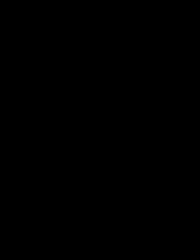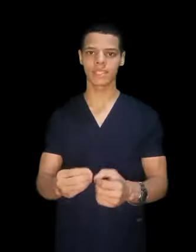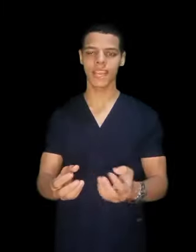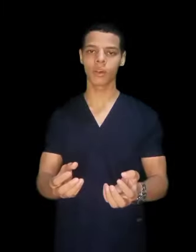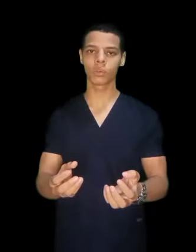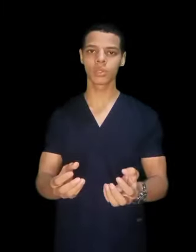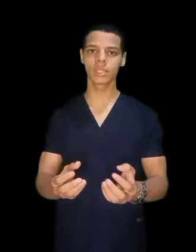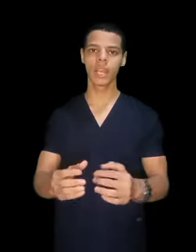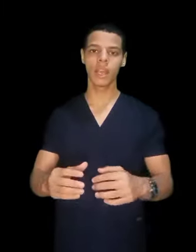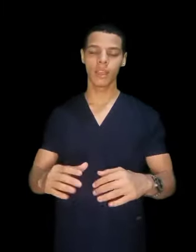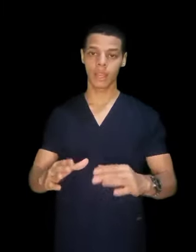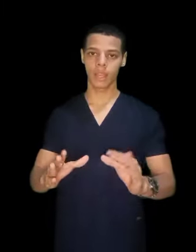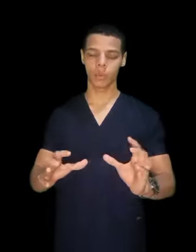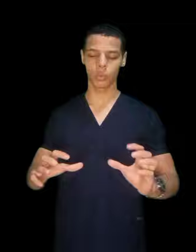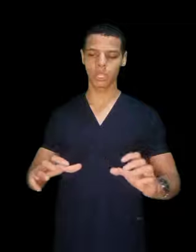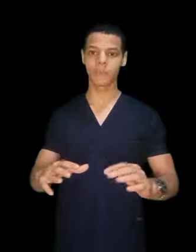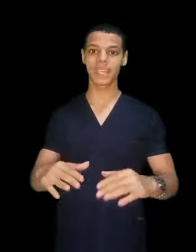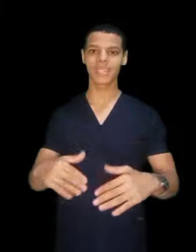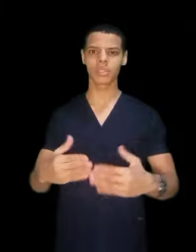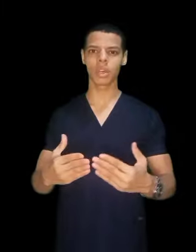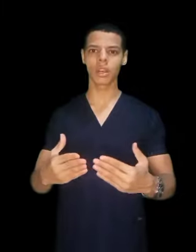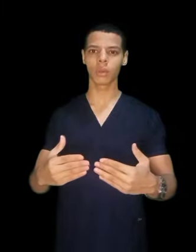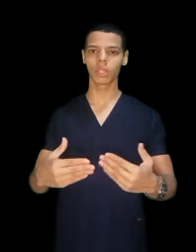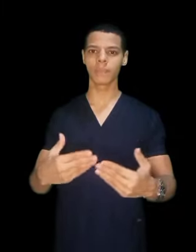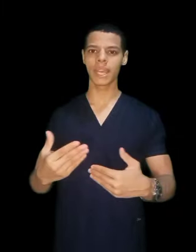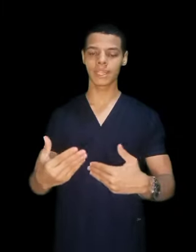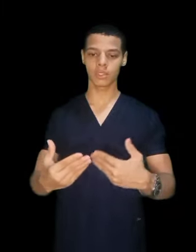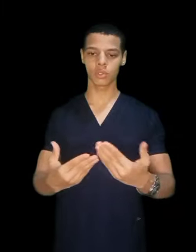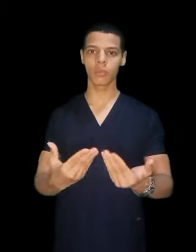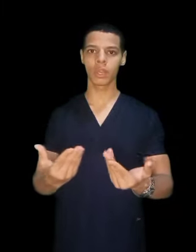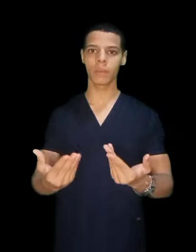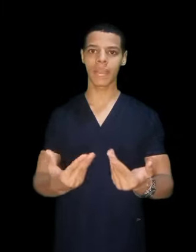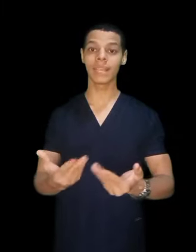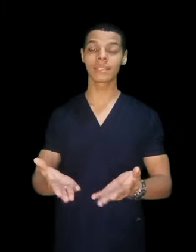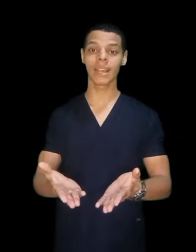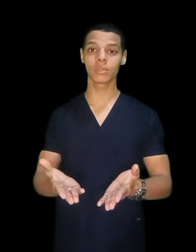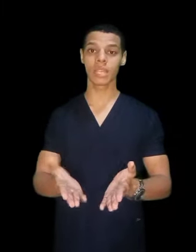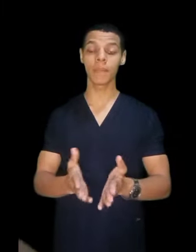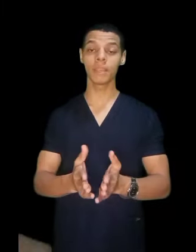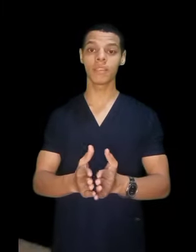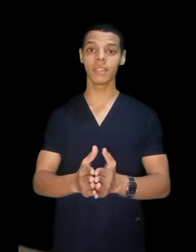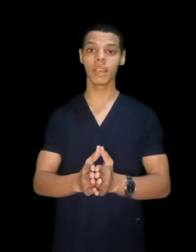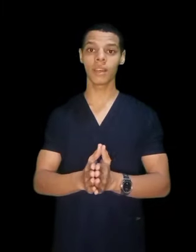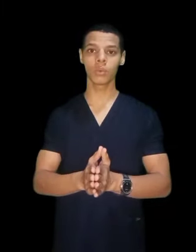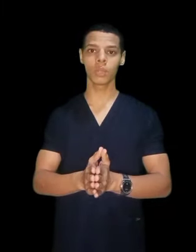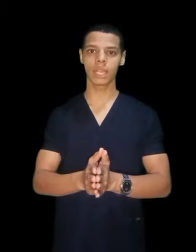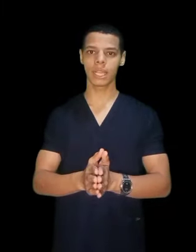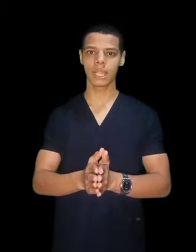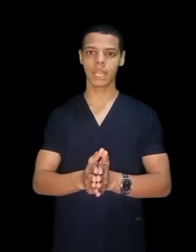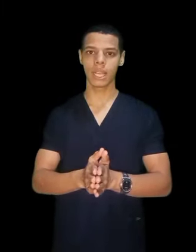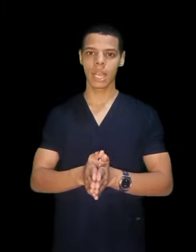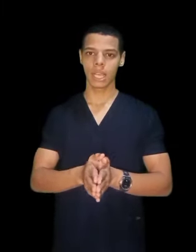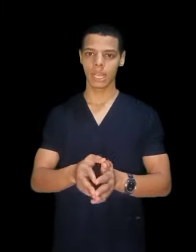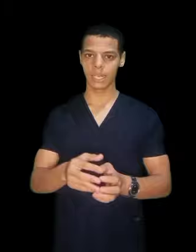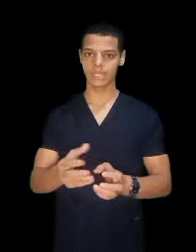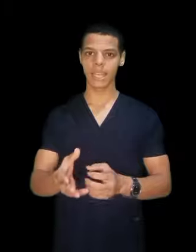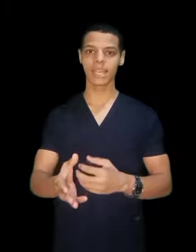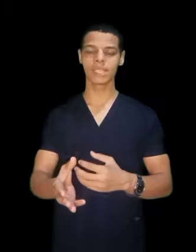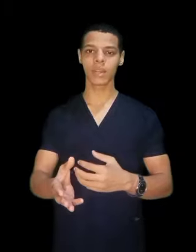فساعة ونص وتبدأ تختار او تبدأ تشوف المجال اللي انت عاوز تكمل فيه او الاتجال اللي انت